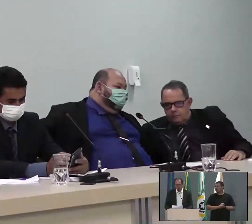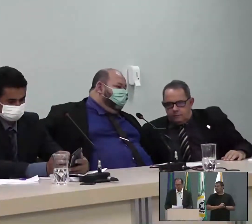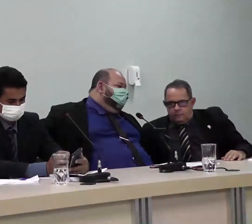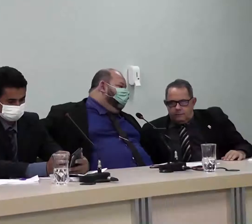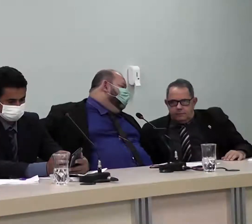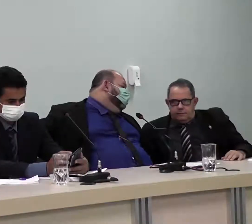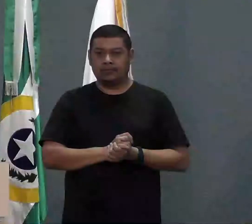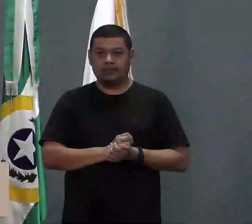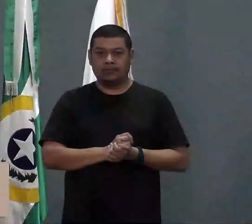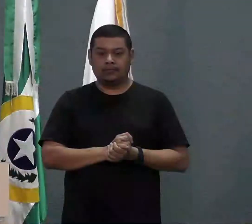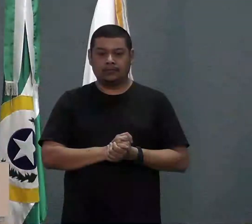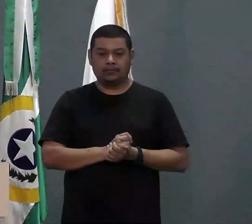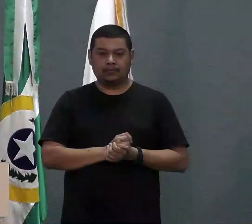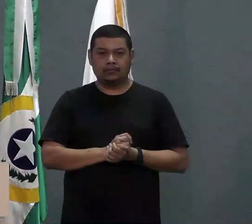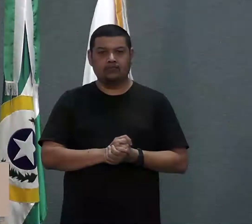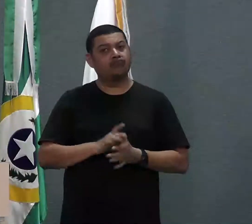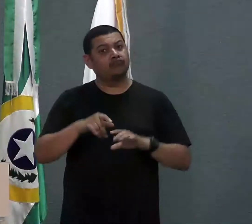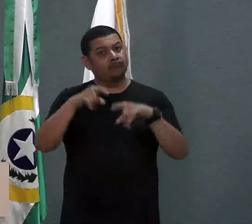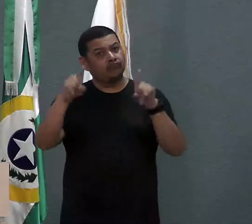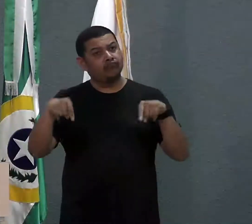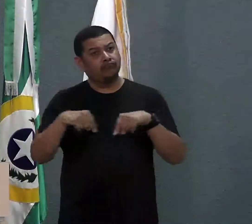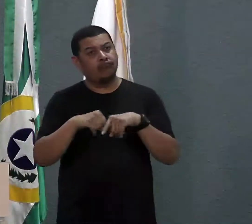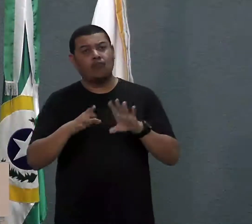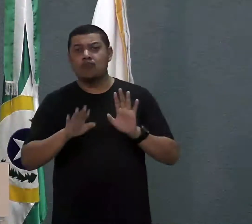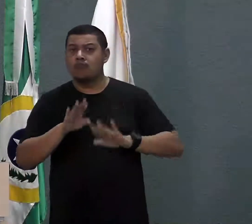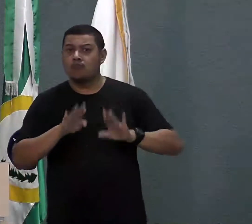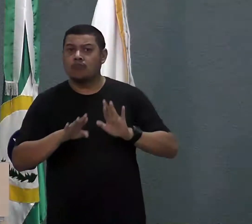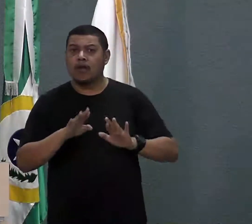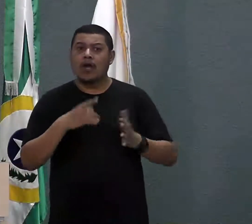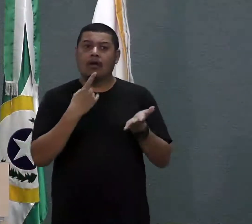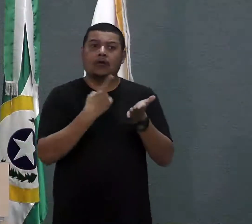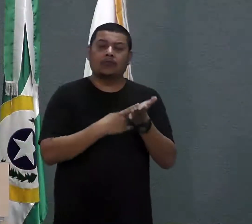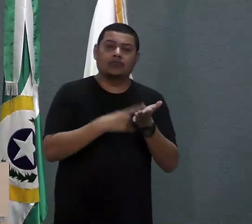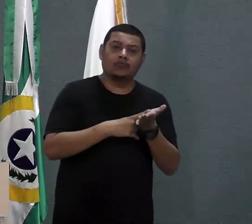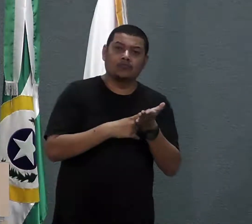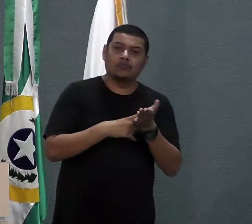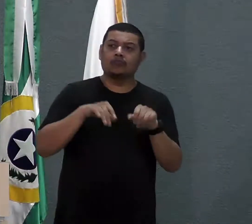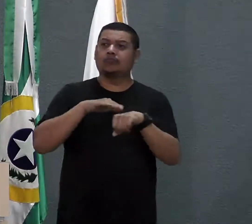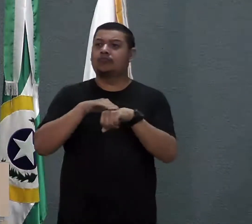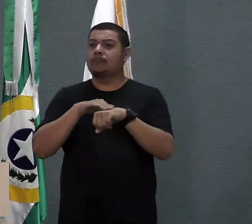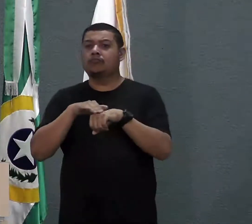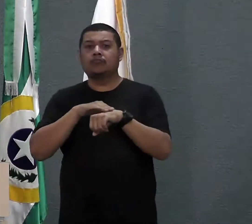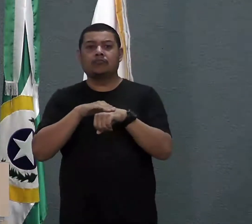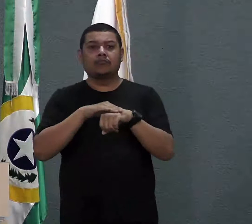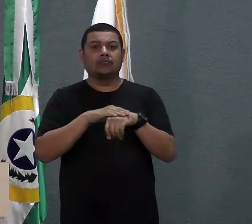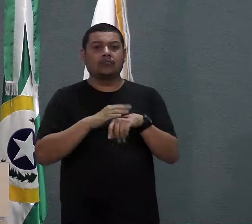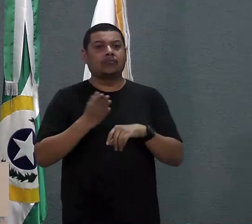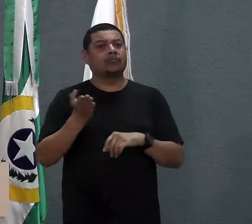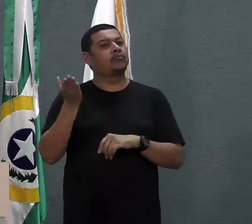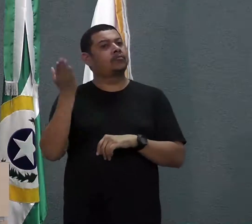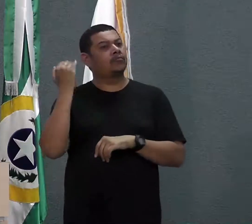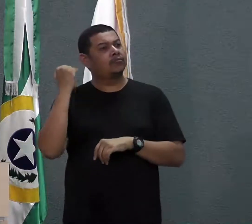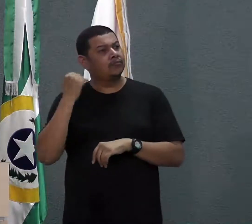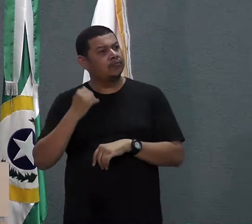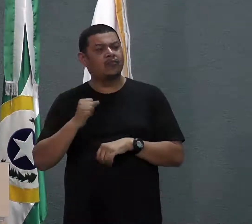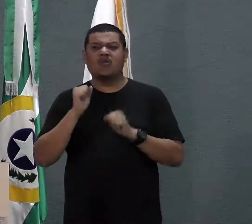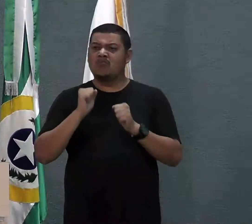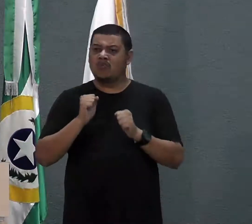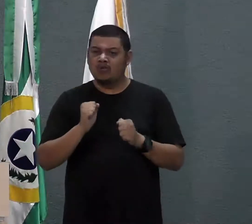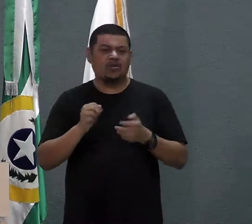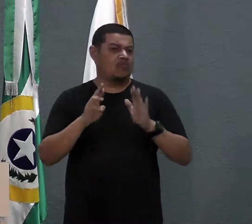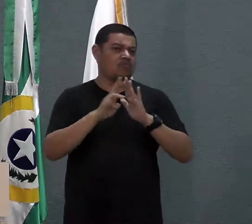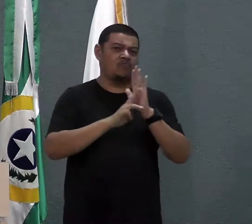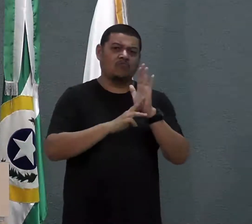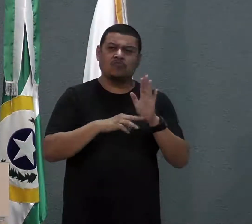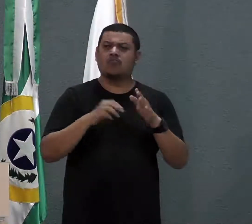realidade, acredito que foi um acordo quase que verbal. E naquela época, até o município podia fazer investimento, se